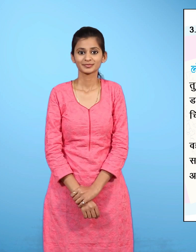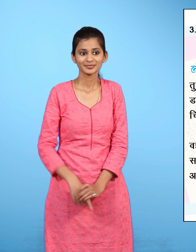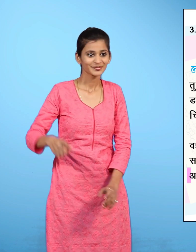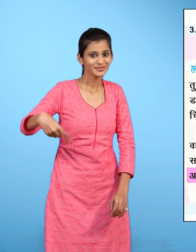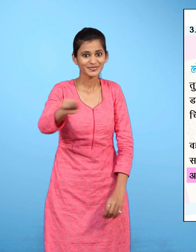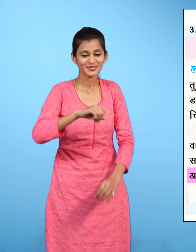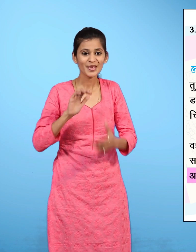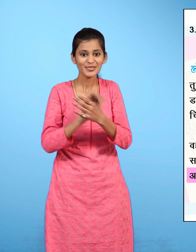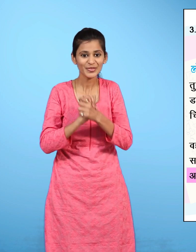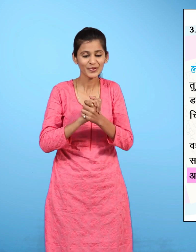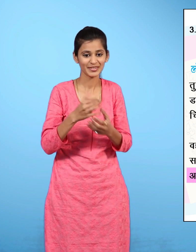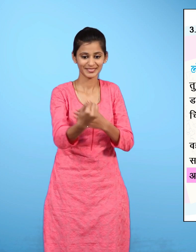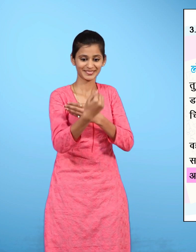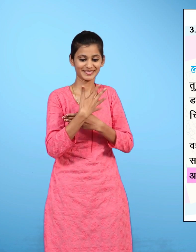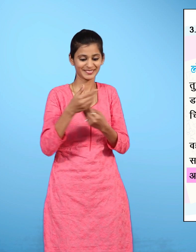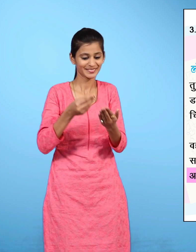अच्छा लगा दोस्त की चिठी पढ़कर